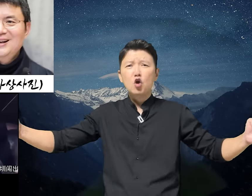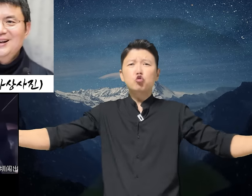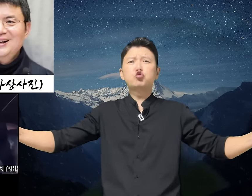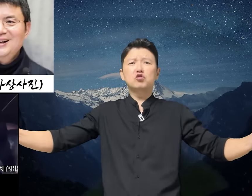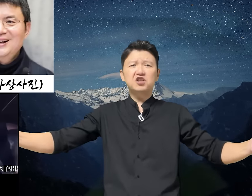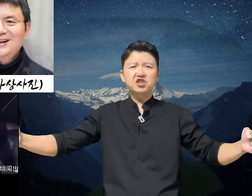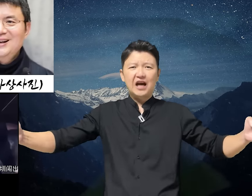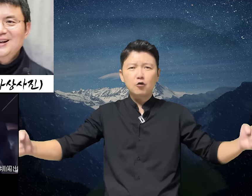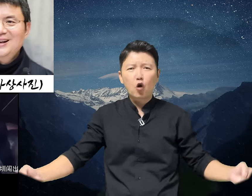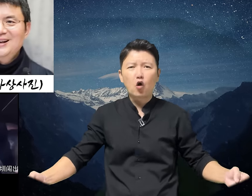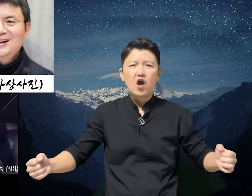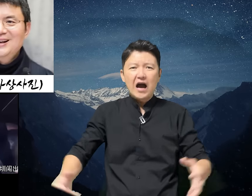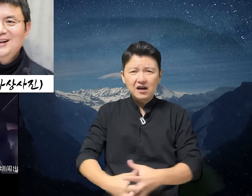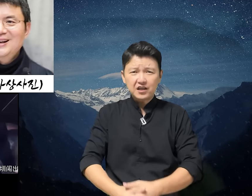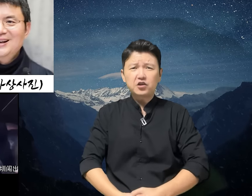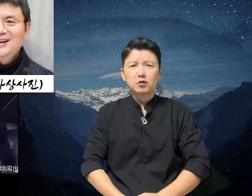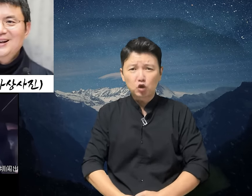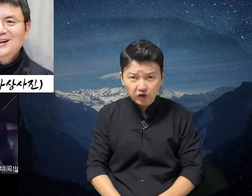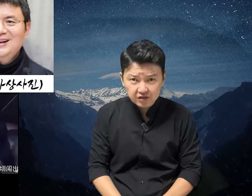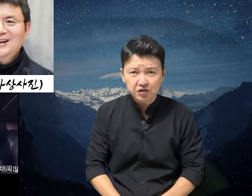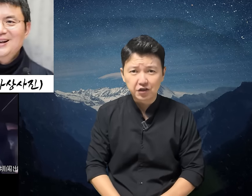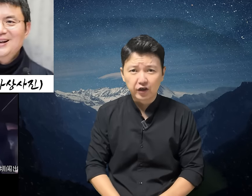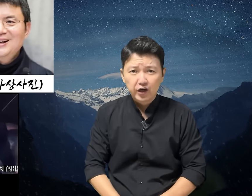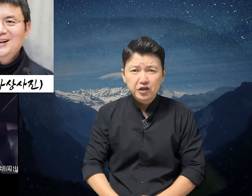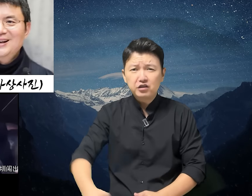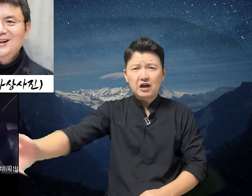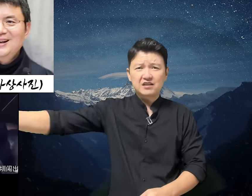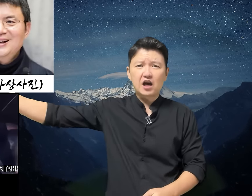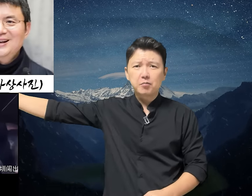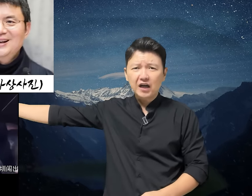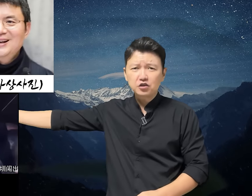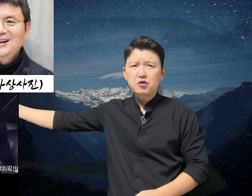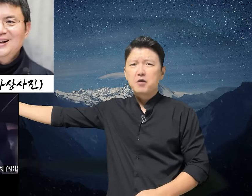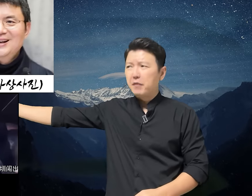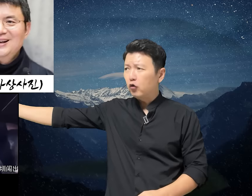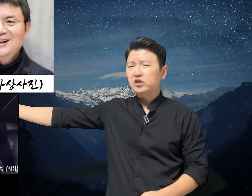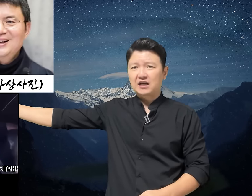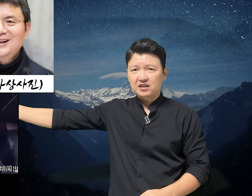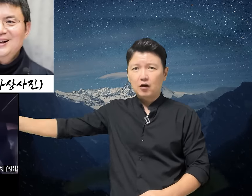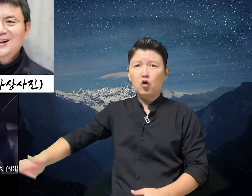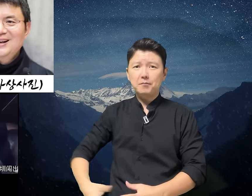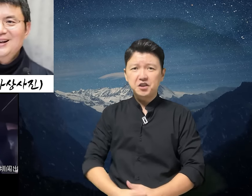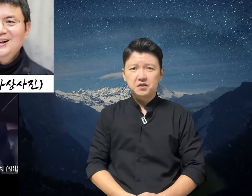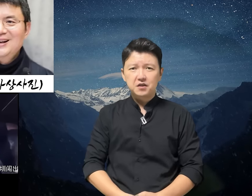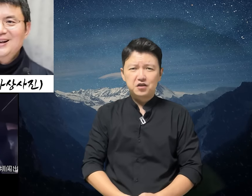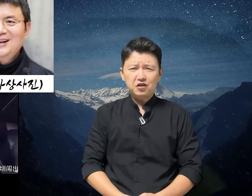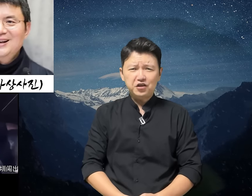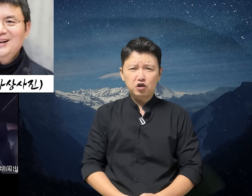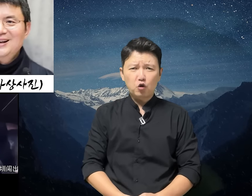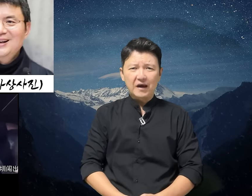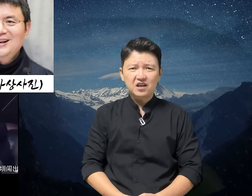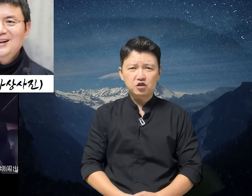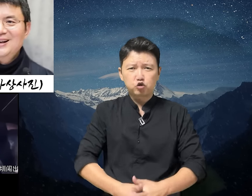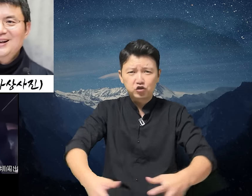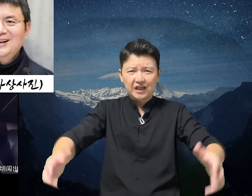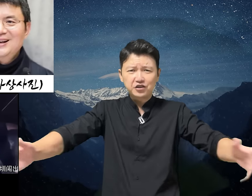우쭐거리지 않고 항상 겸손했었기에 이러한 사업가들은 매우 따랐다고 합니다. 그렇게 서로 만나서 술자리를